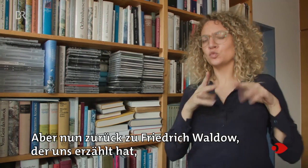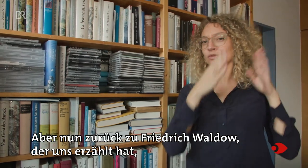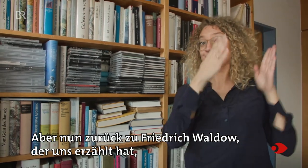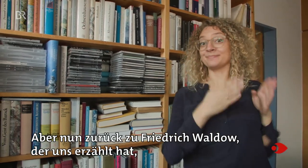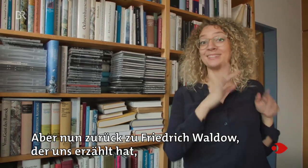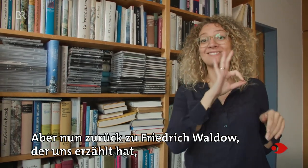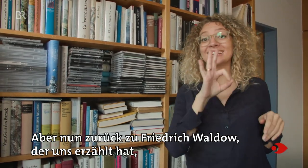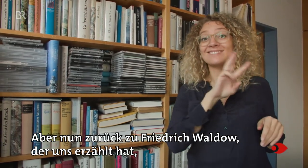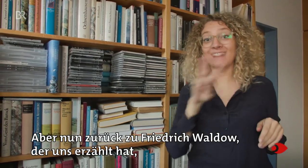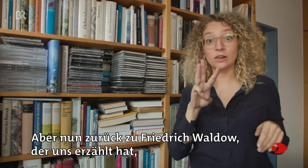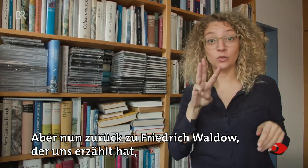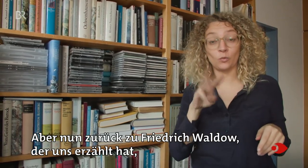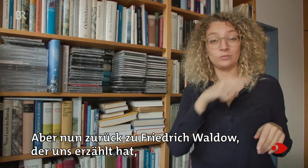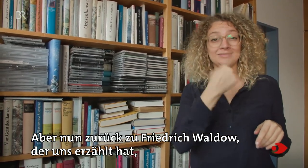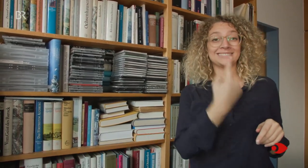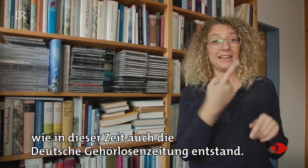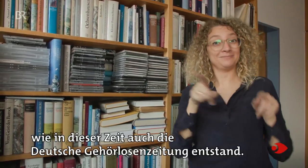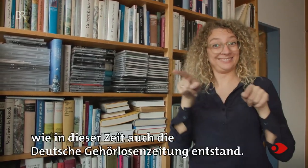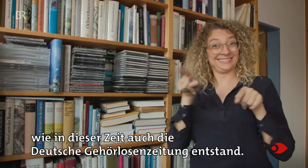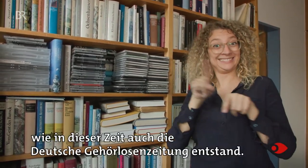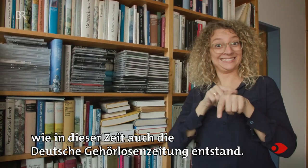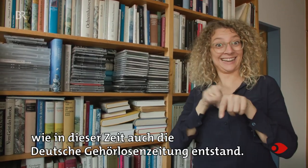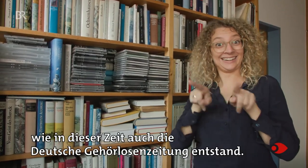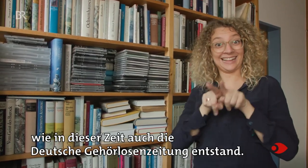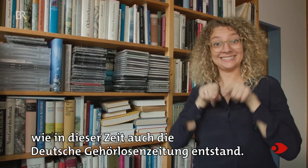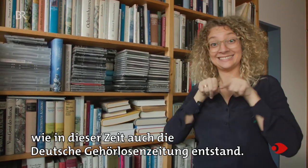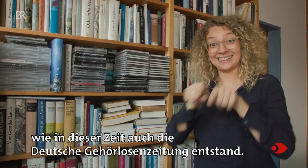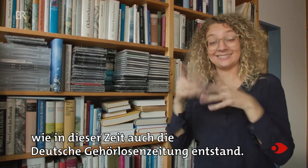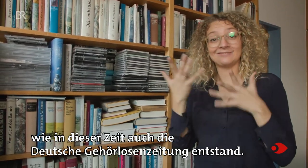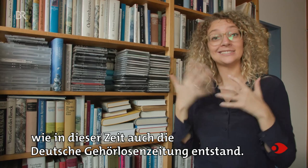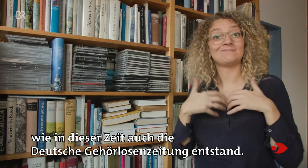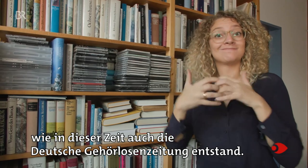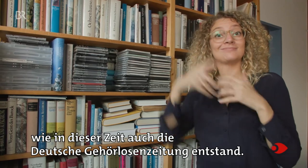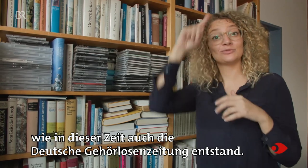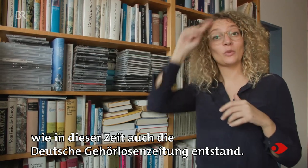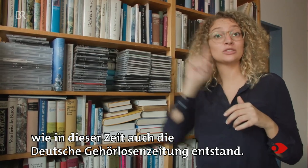zurück zu Friedrich Waldo, der uns erzählt hat, wie in dieser Zeit auch die Deutsche Gehörlosenzeitung entstand.